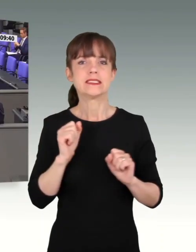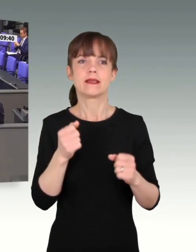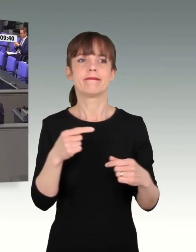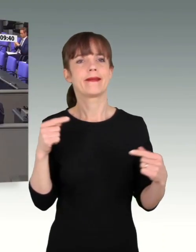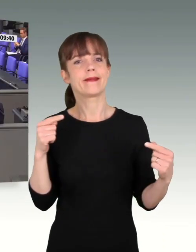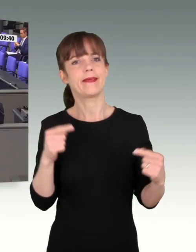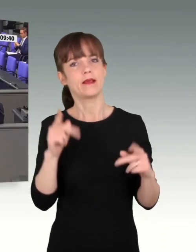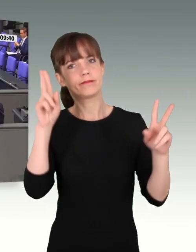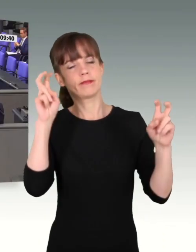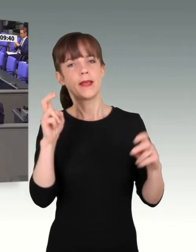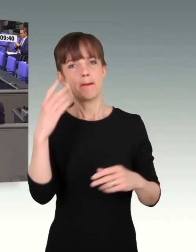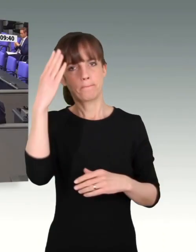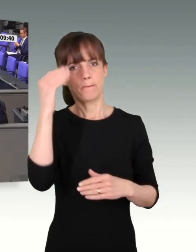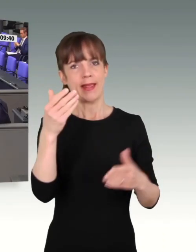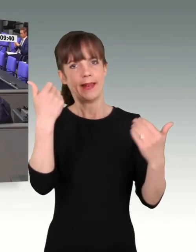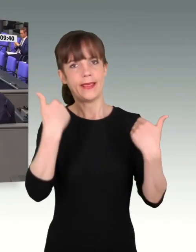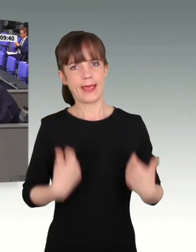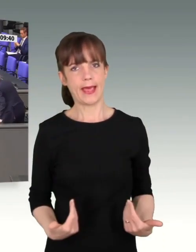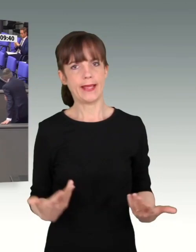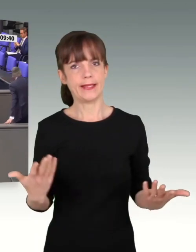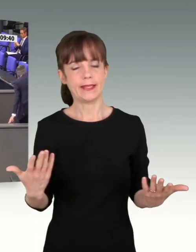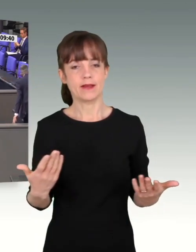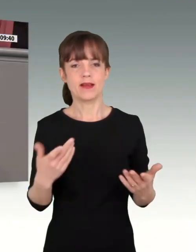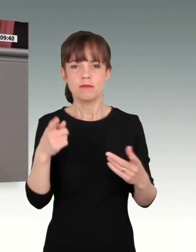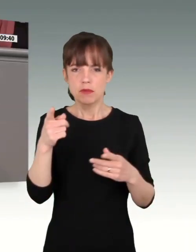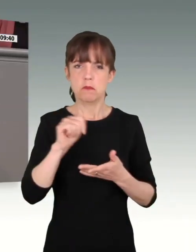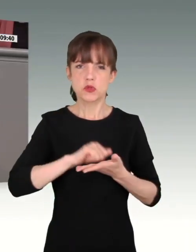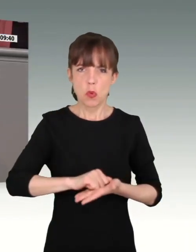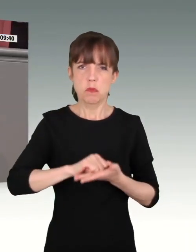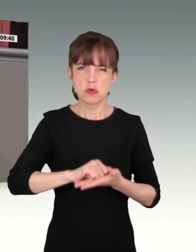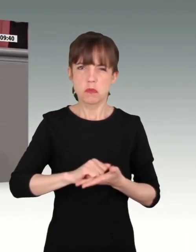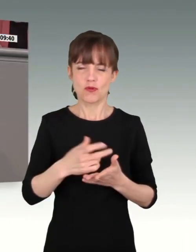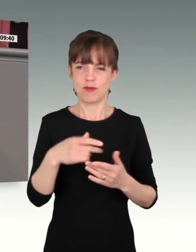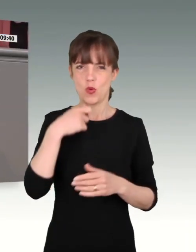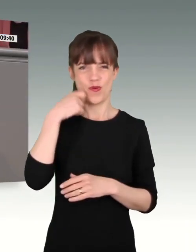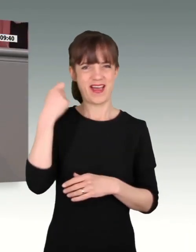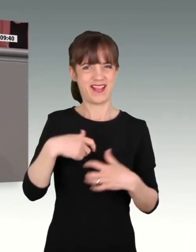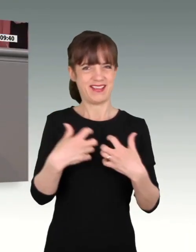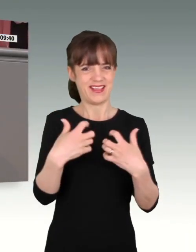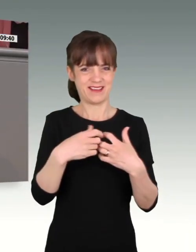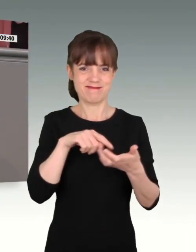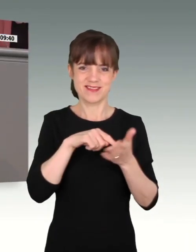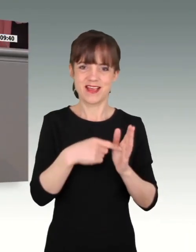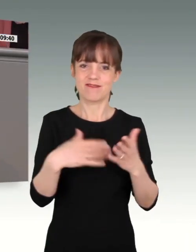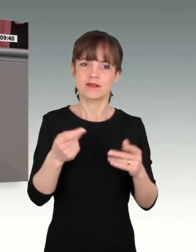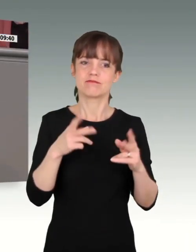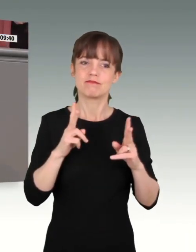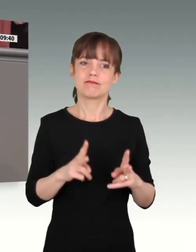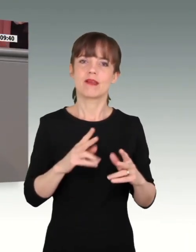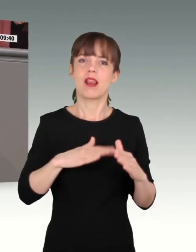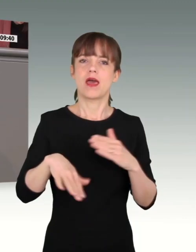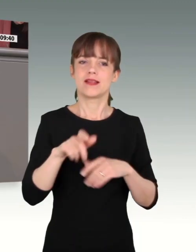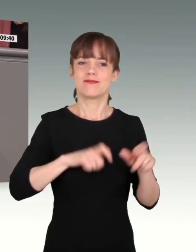Wie Sie alle nun in Endlosschleife betont haben, zeigt der Krieg in der Ukraine, dass die konventionelle Landesverteidigung eines